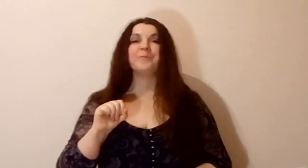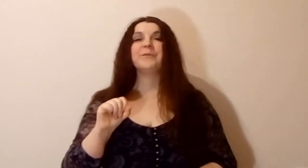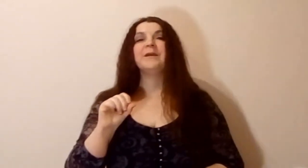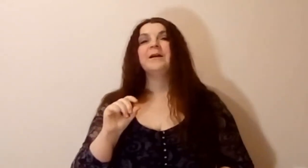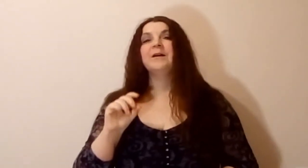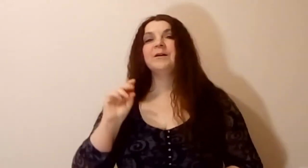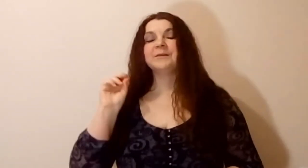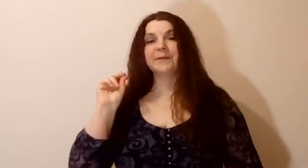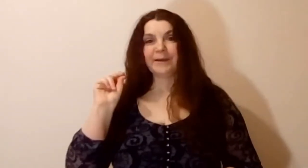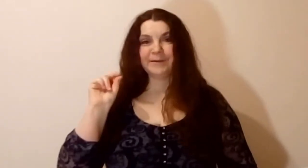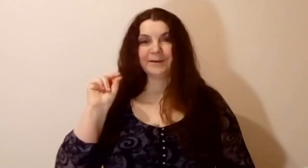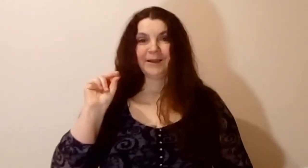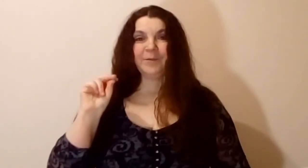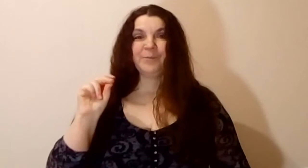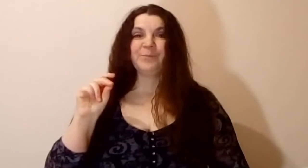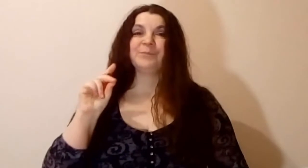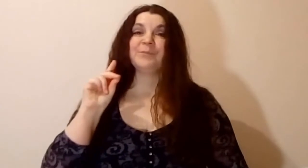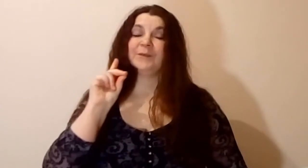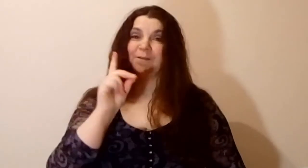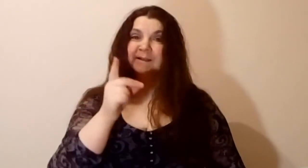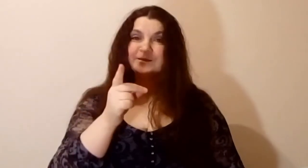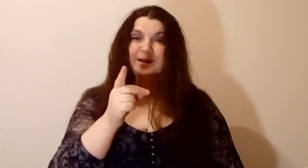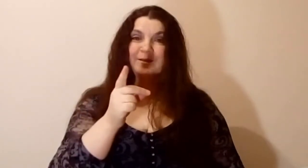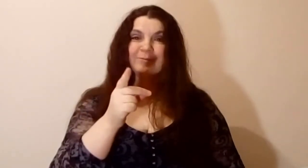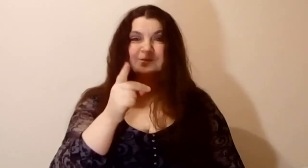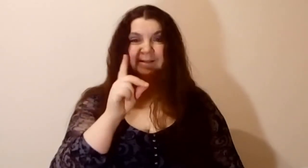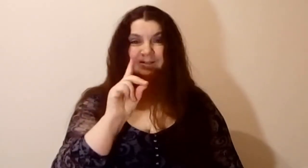Тактика. Глаза, глаза.